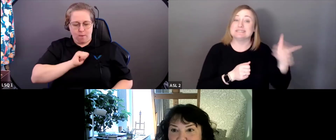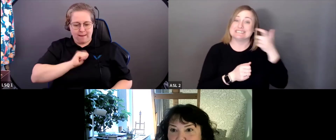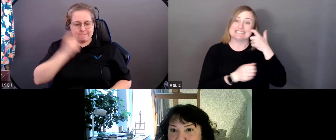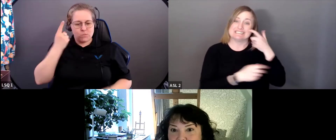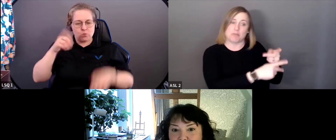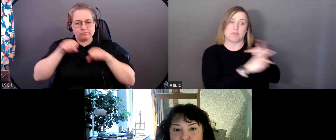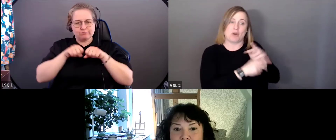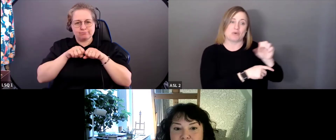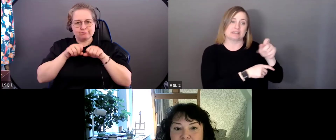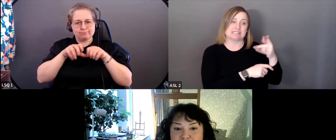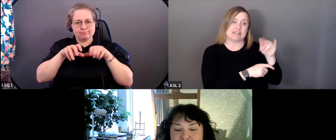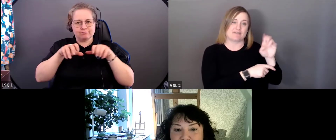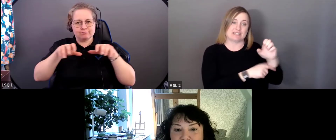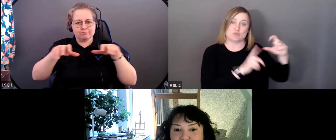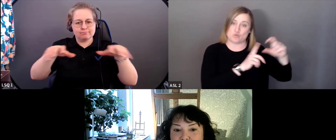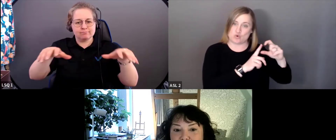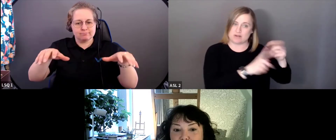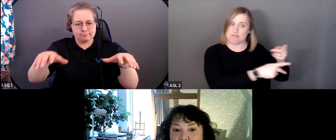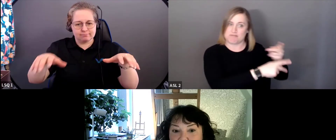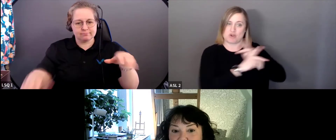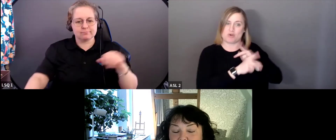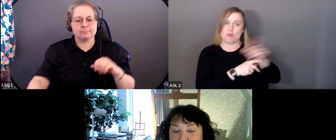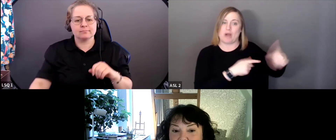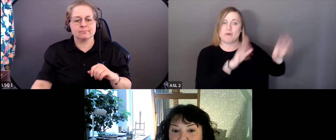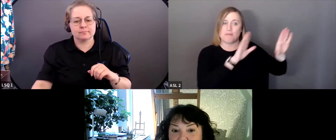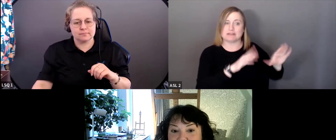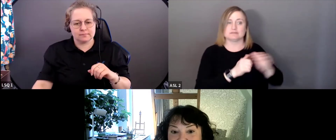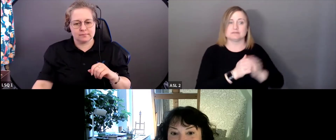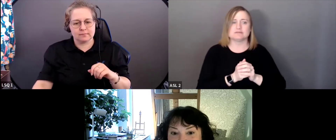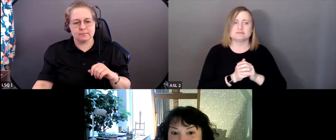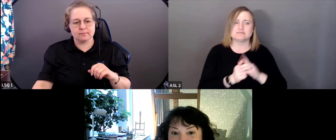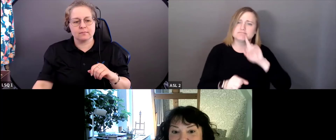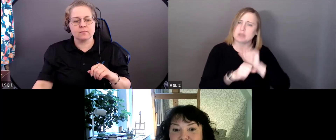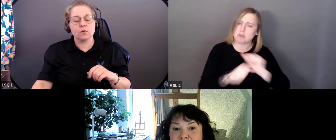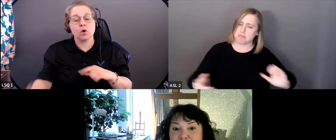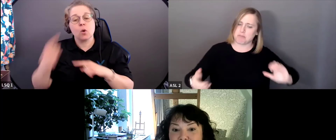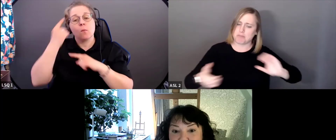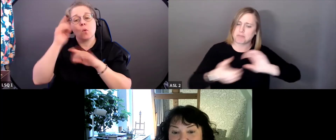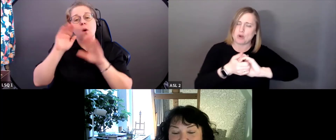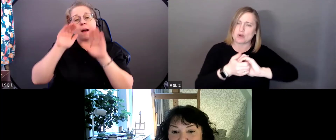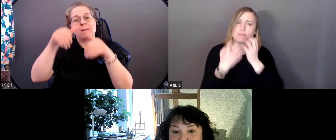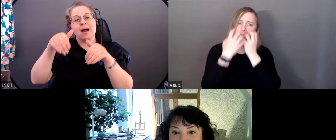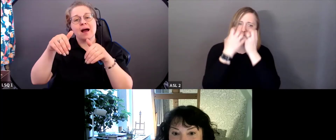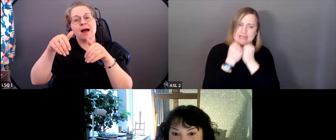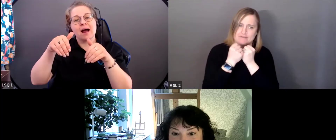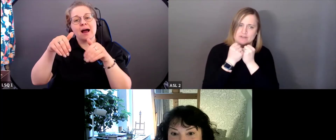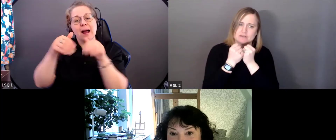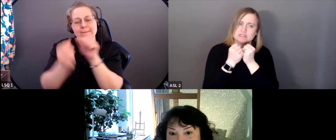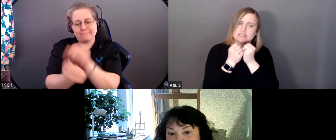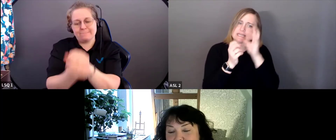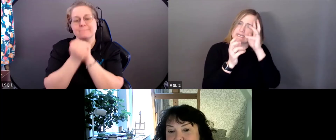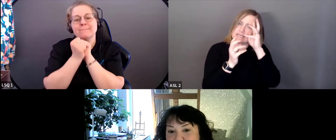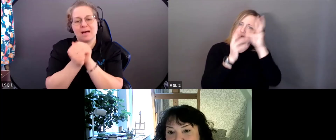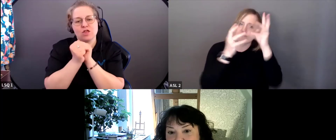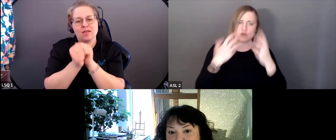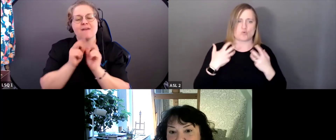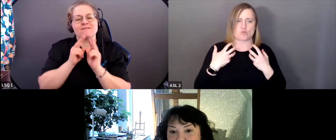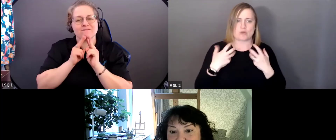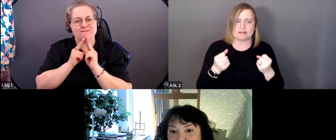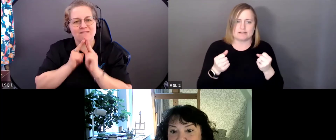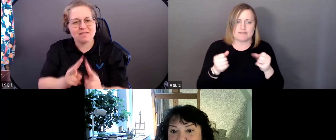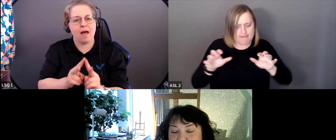et je me sers des mots de Stéphanie, pour que l'on puisse créer des partenariats véritables,